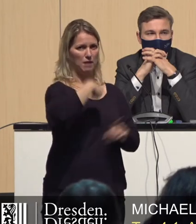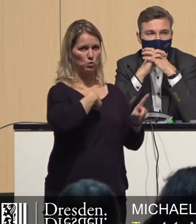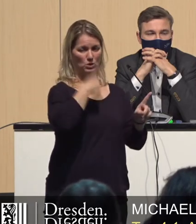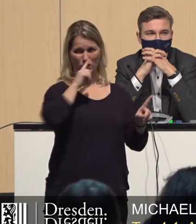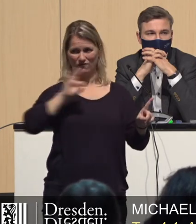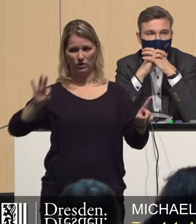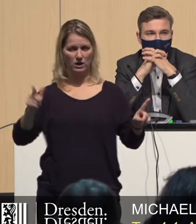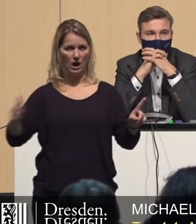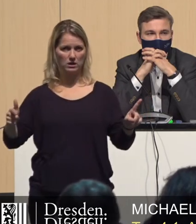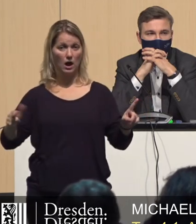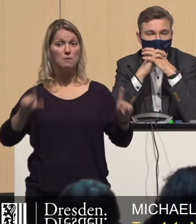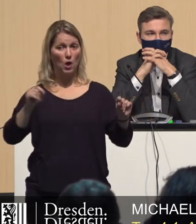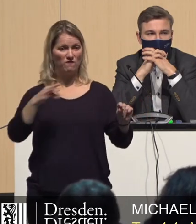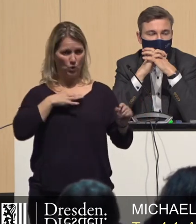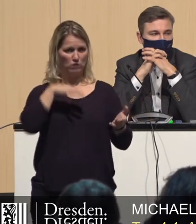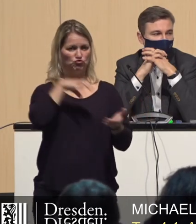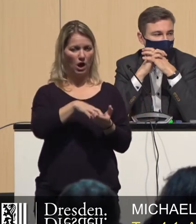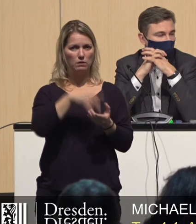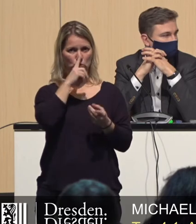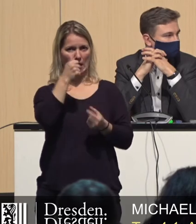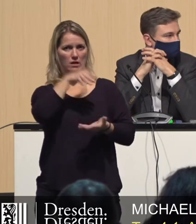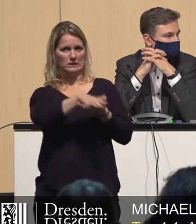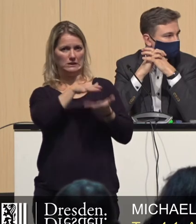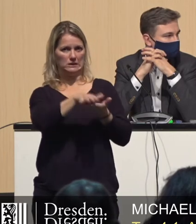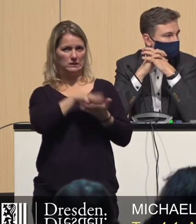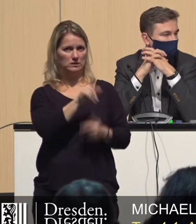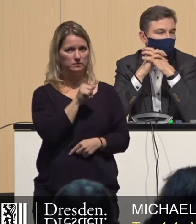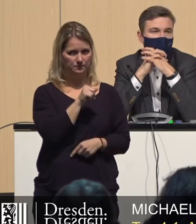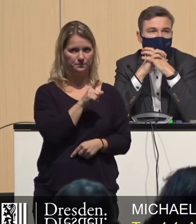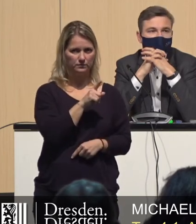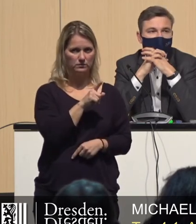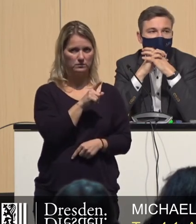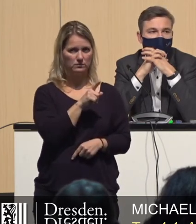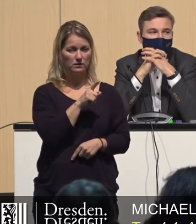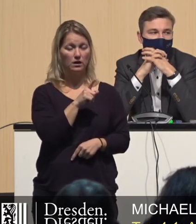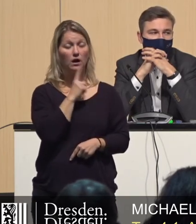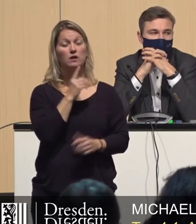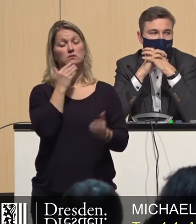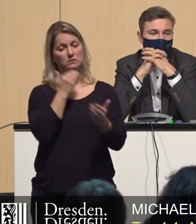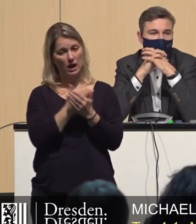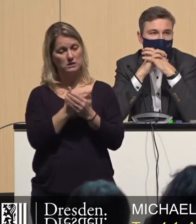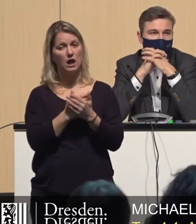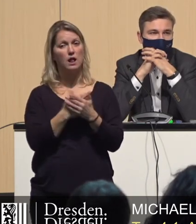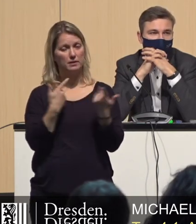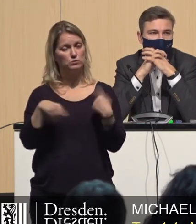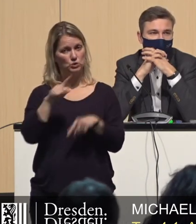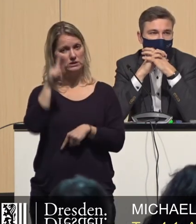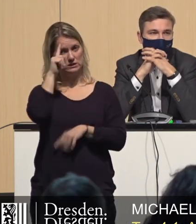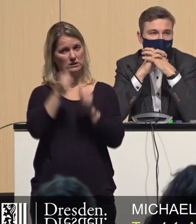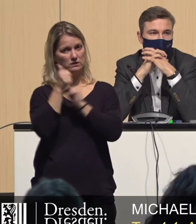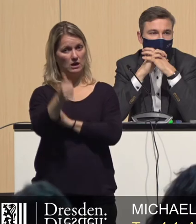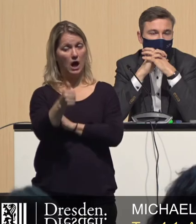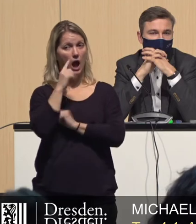für die Stadt Geld in die Hand zu nehmen. Sodass ich noch einmal feststellen möchte, auch als Bitte und als Appell an die